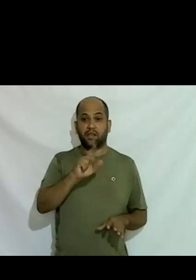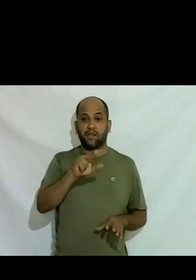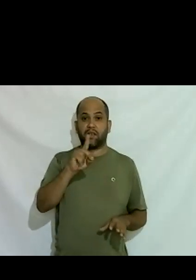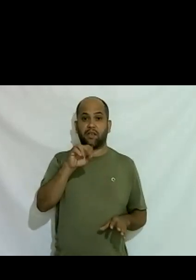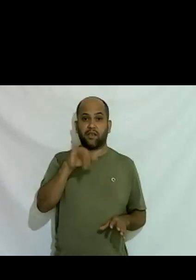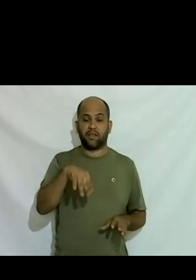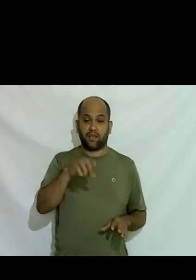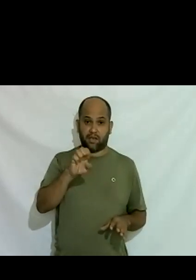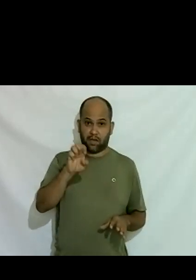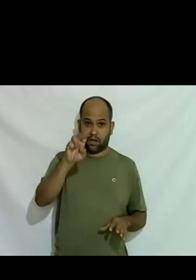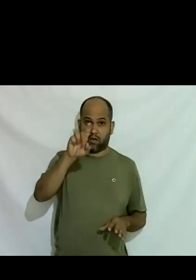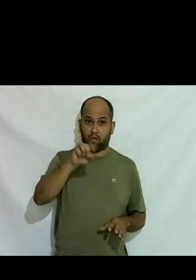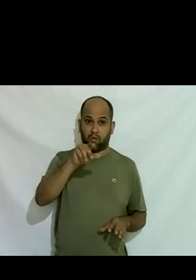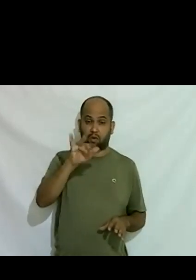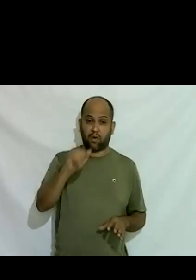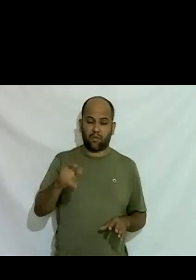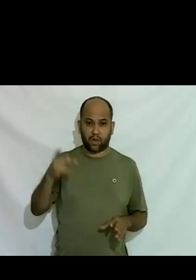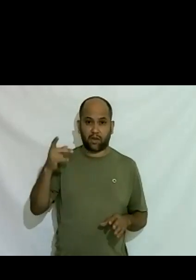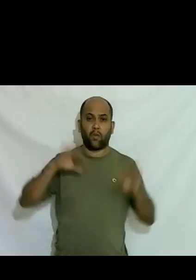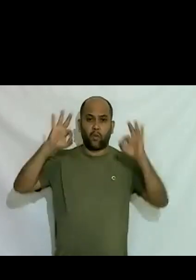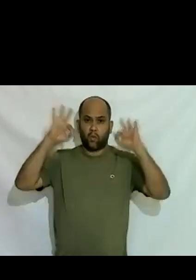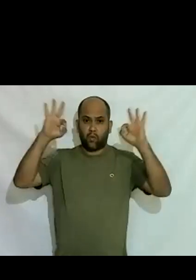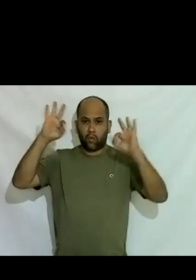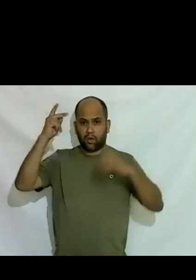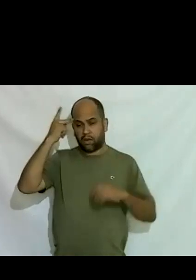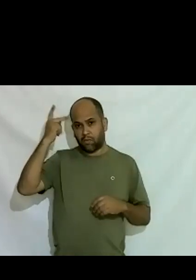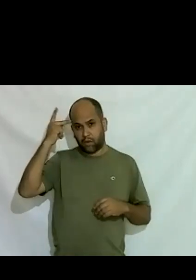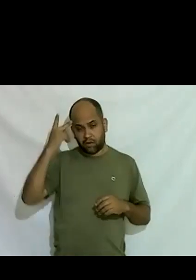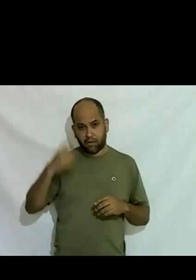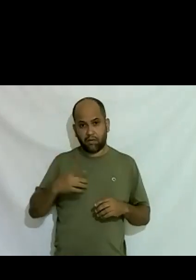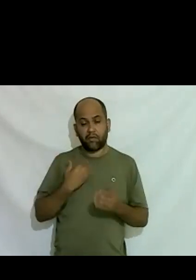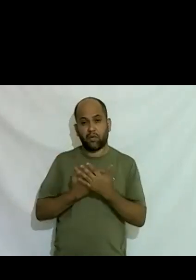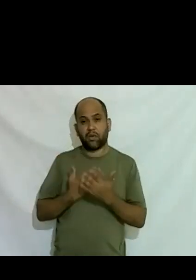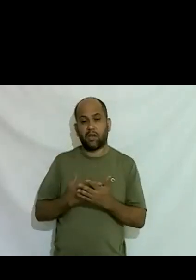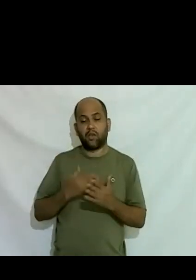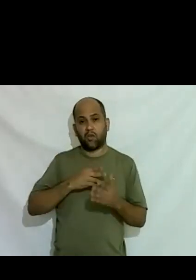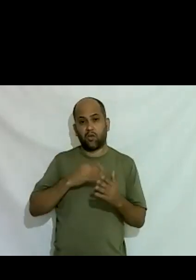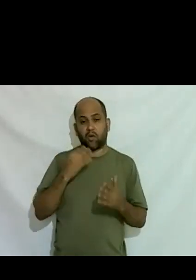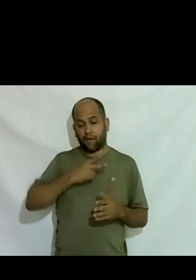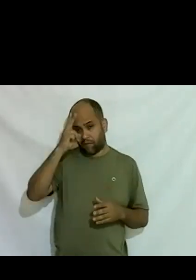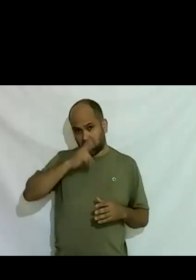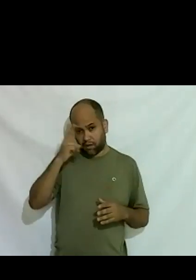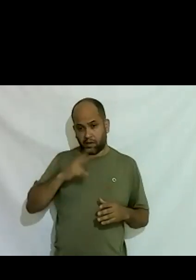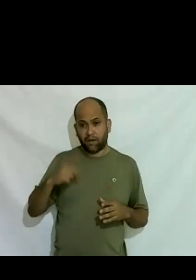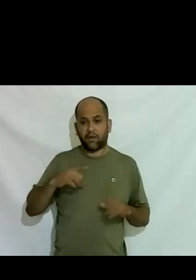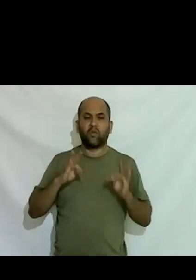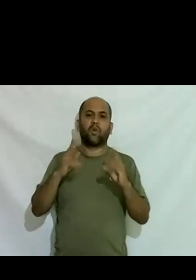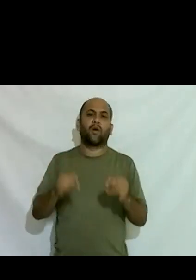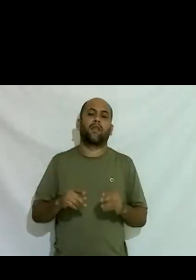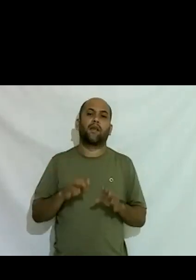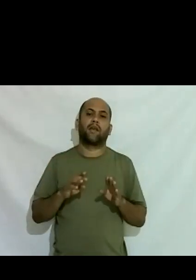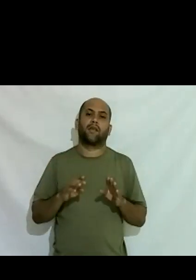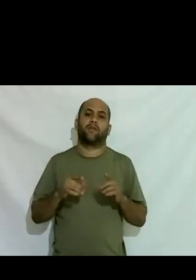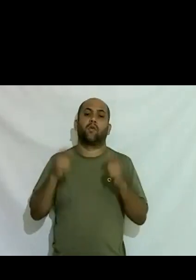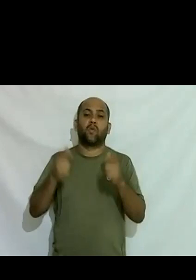estudei nas melhores escolas fiz direito na PUC tive todas as portas abertas todos os privilégios